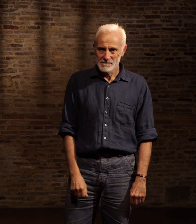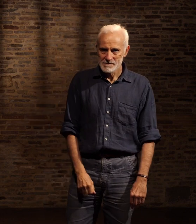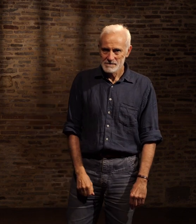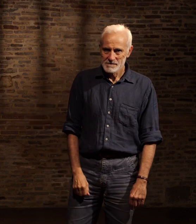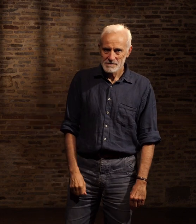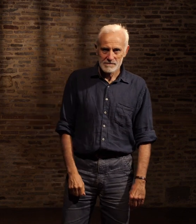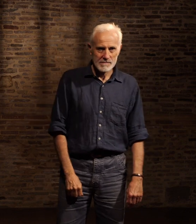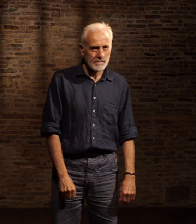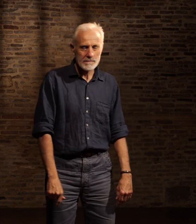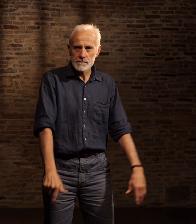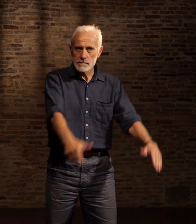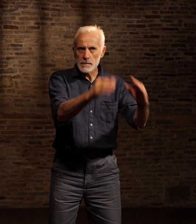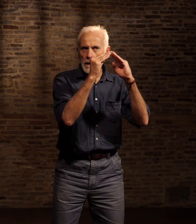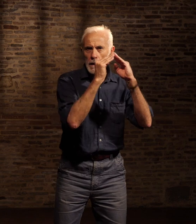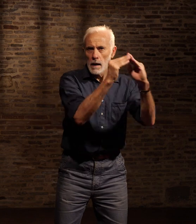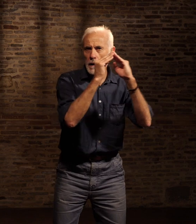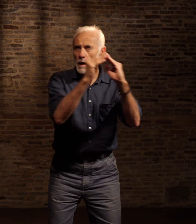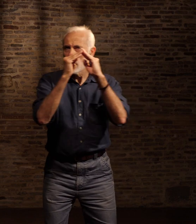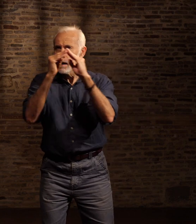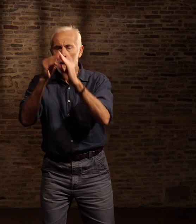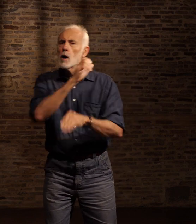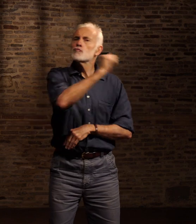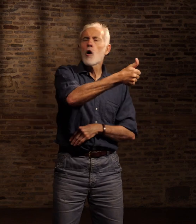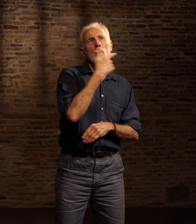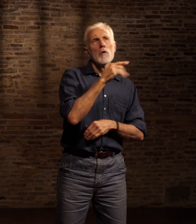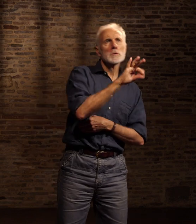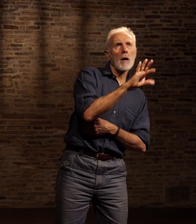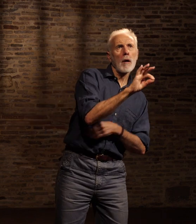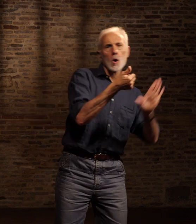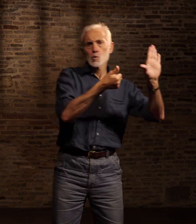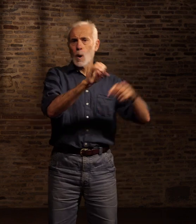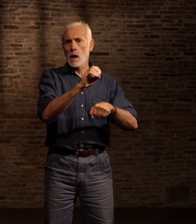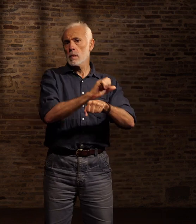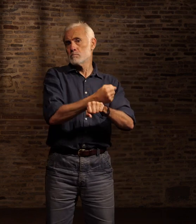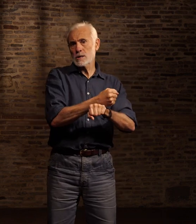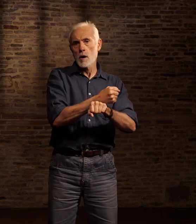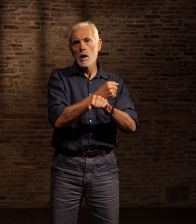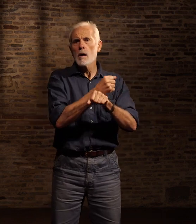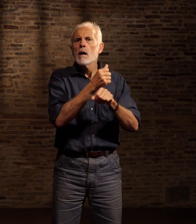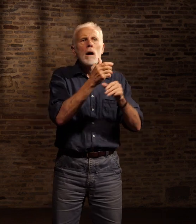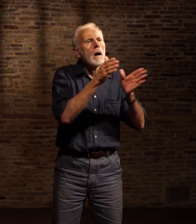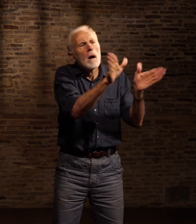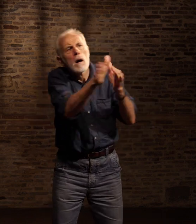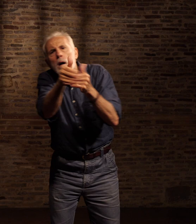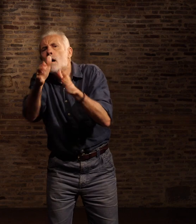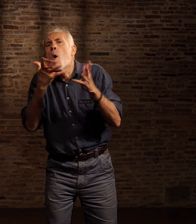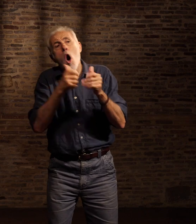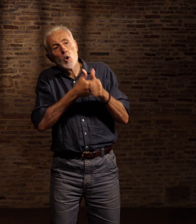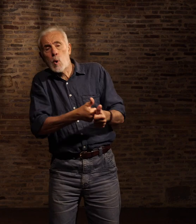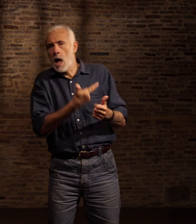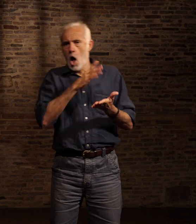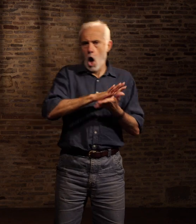Chaque barraquement pouvait contenir Entre 50 et 60 détenus Classés là selon leur taille Leurs âges